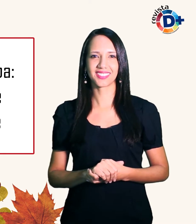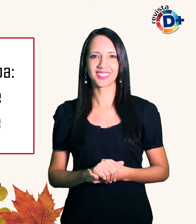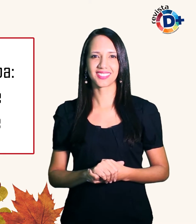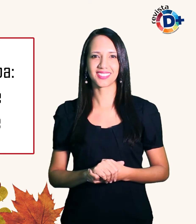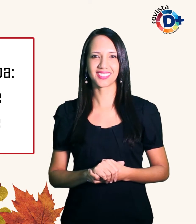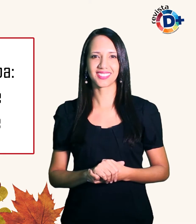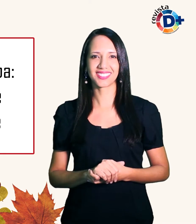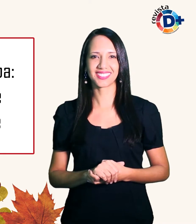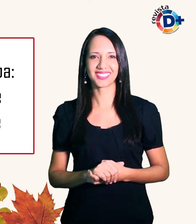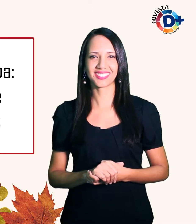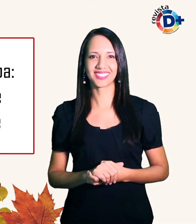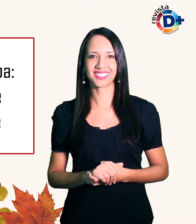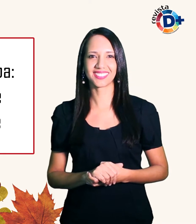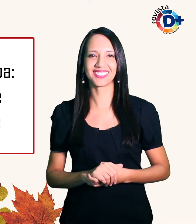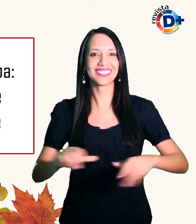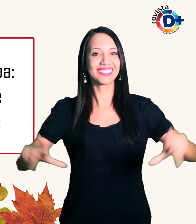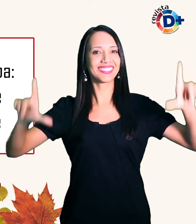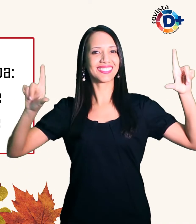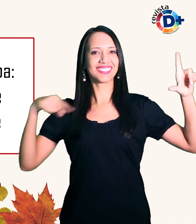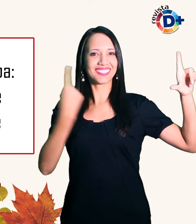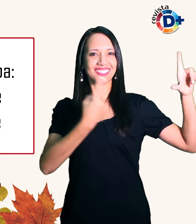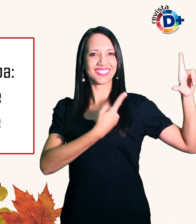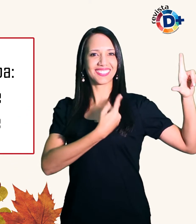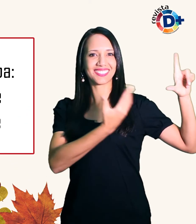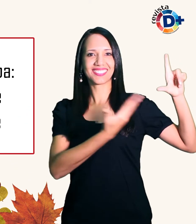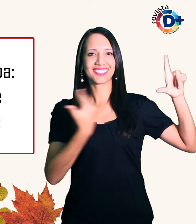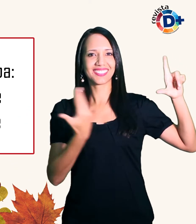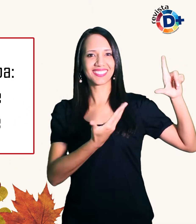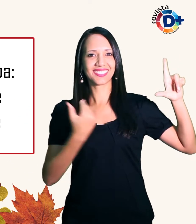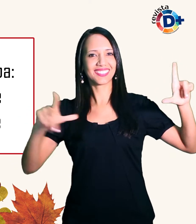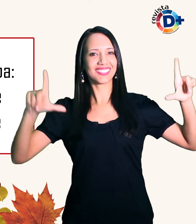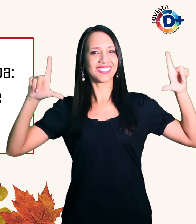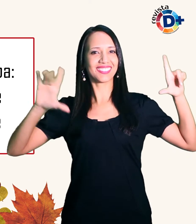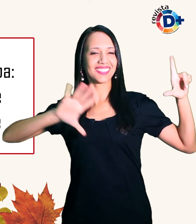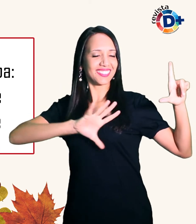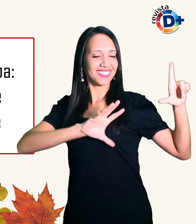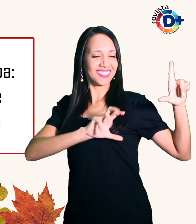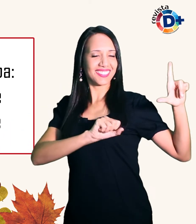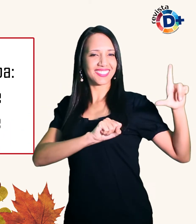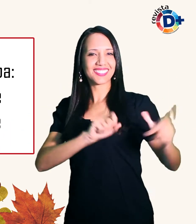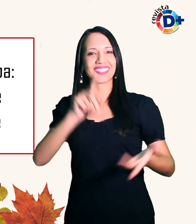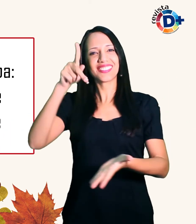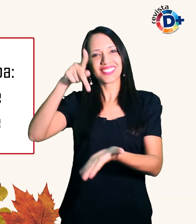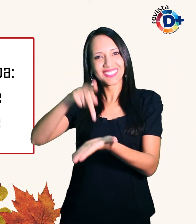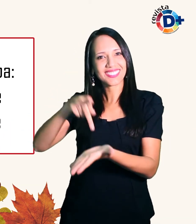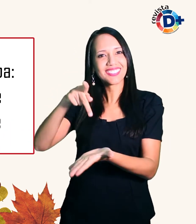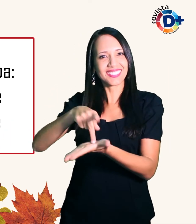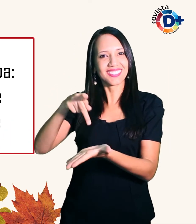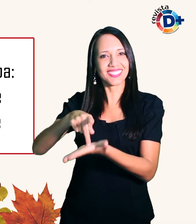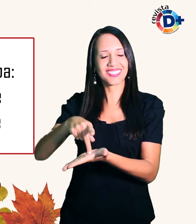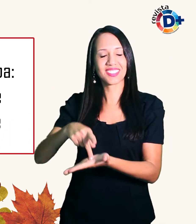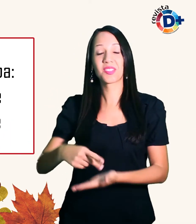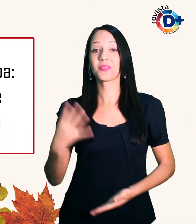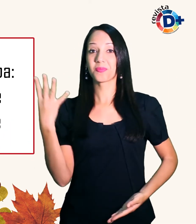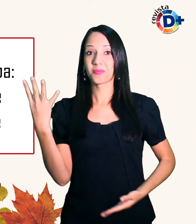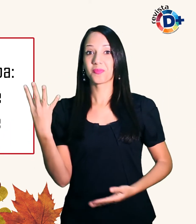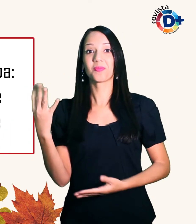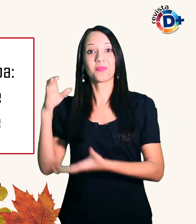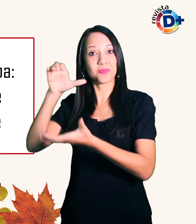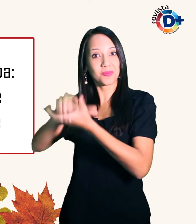Nossa capa Amor de verdade Quatro casais formados entre pessoas